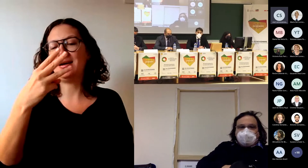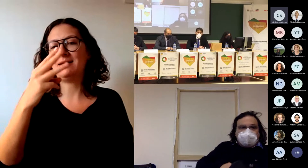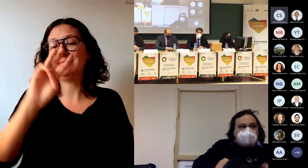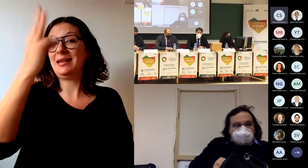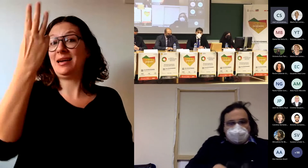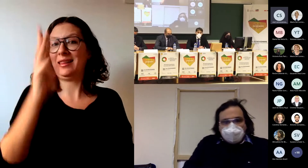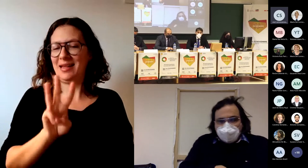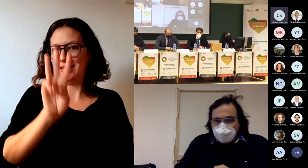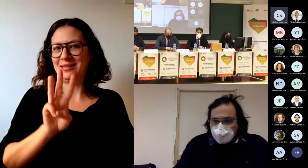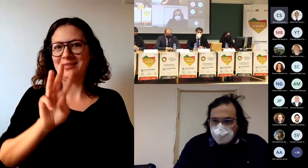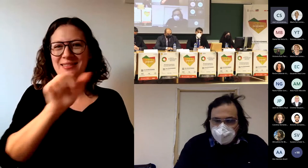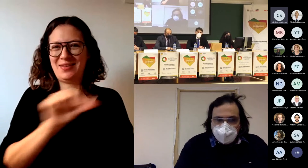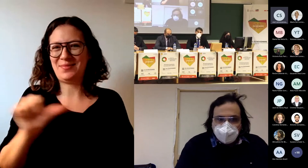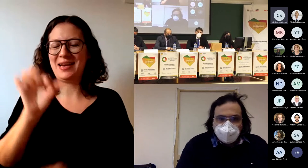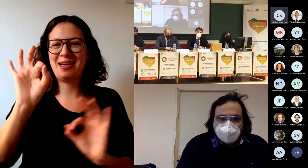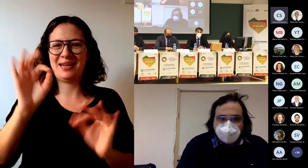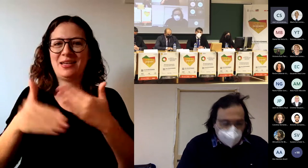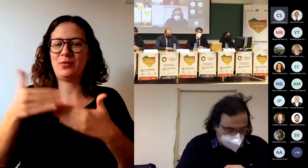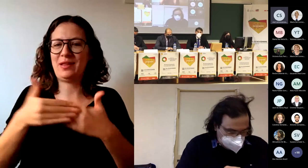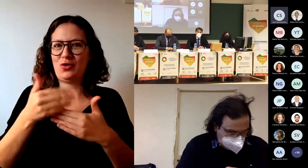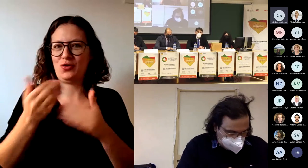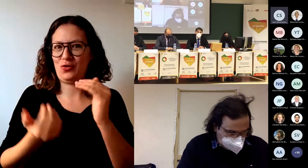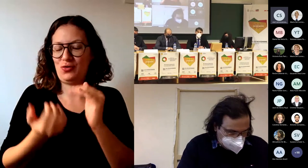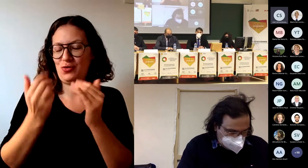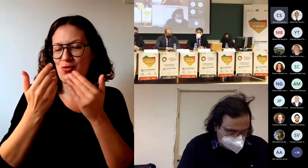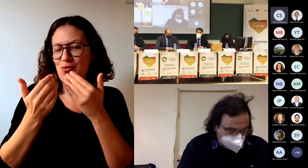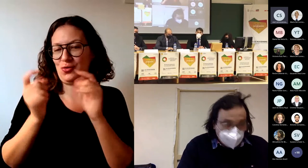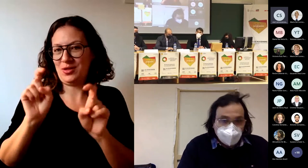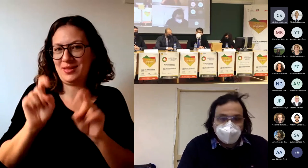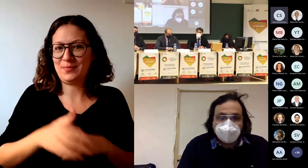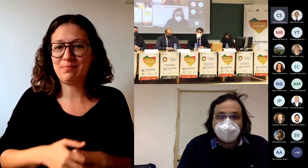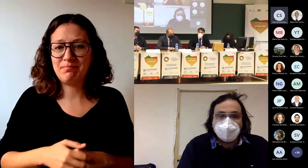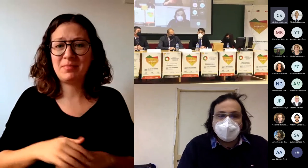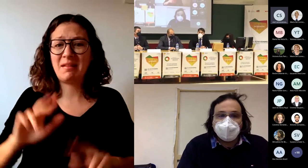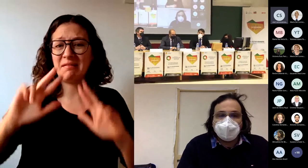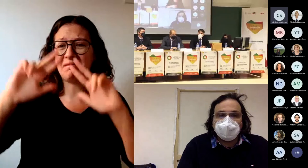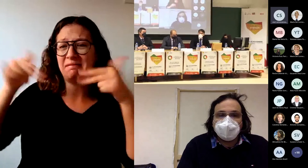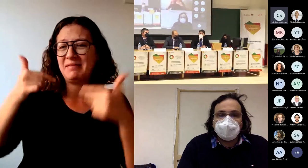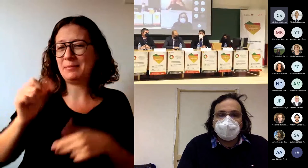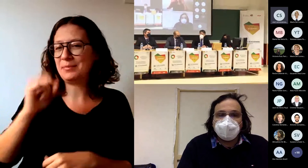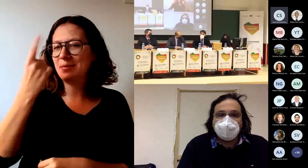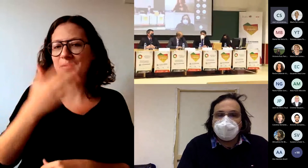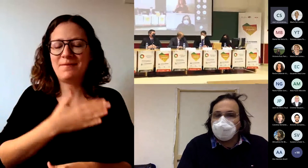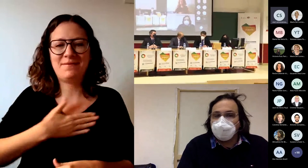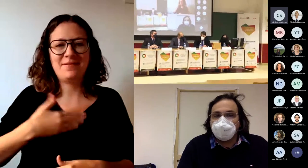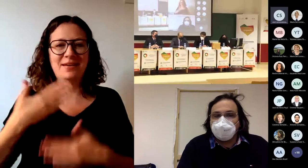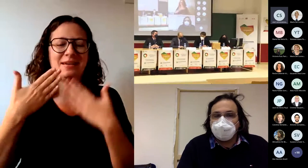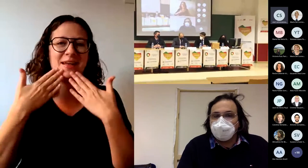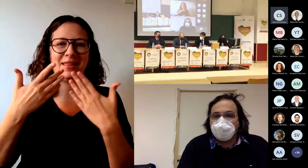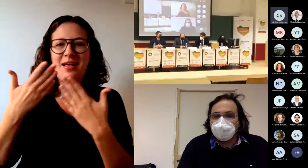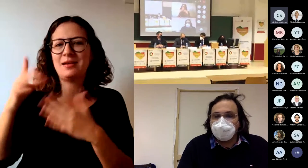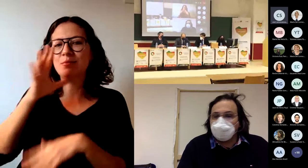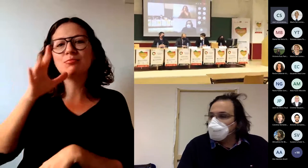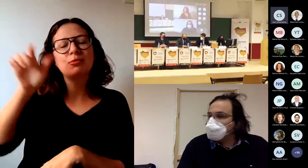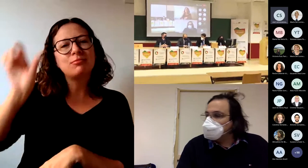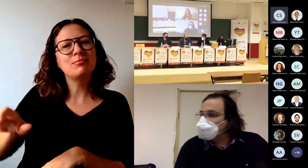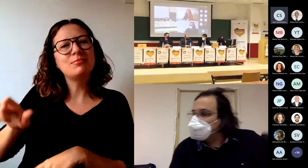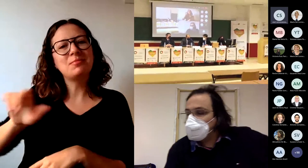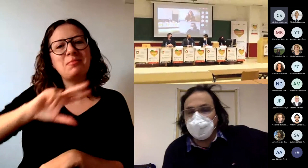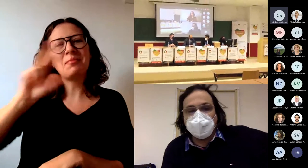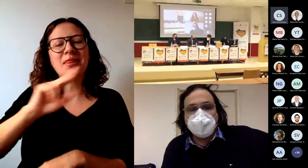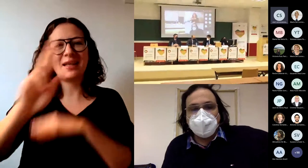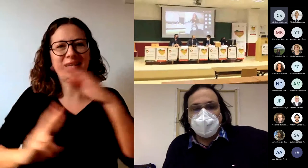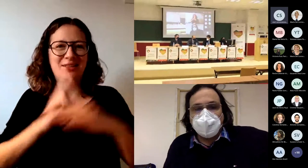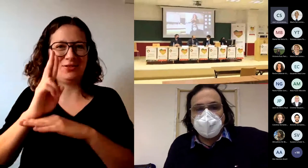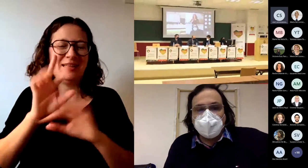Me van a permitir que en primer lugar agradezca la invitación a este acto de inauguración de las jornadas al vicerector de transformación digital e innovación docente,